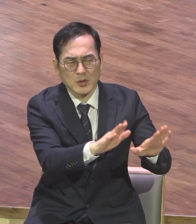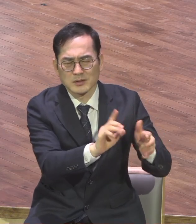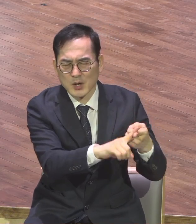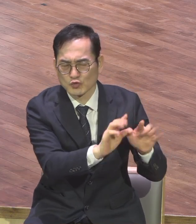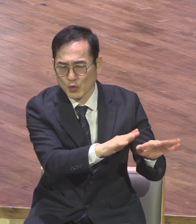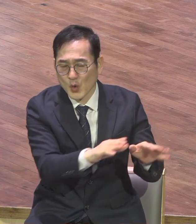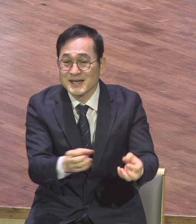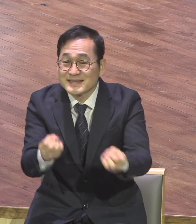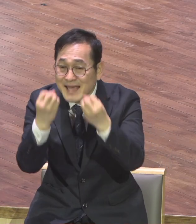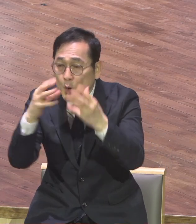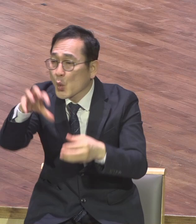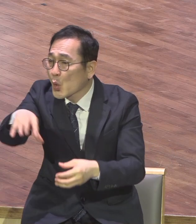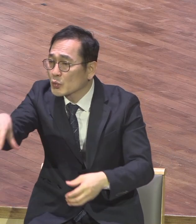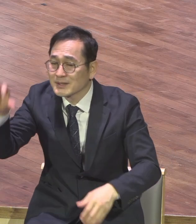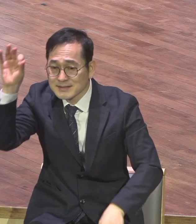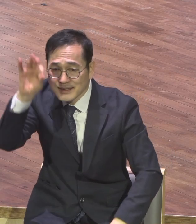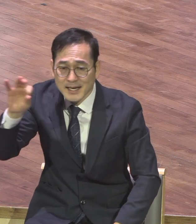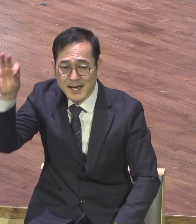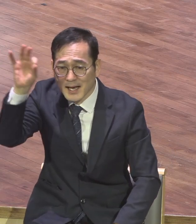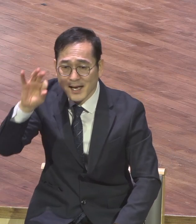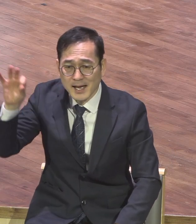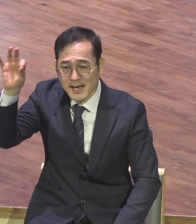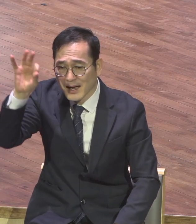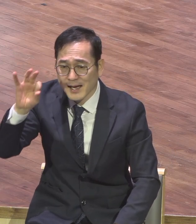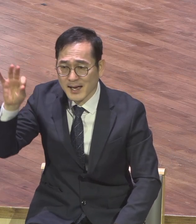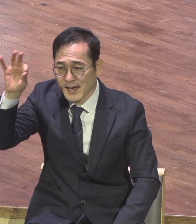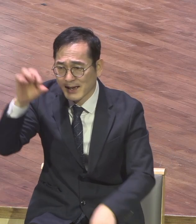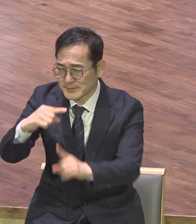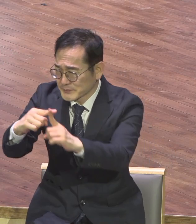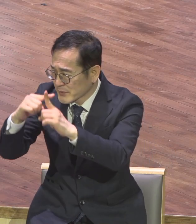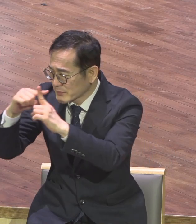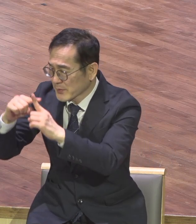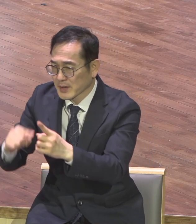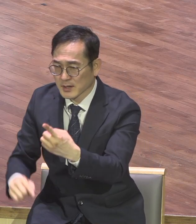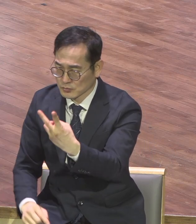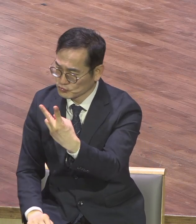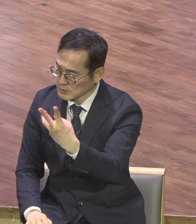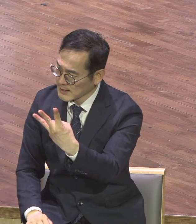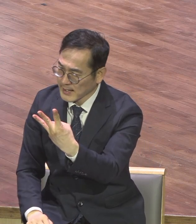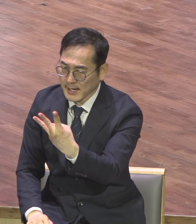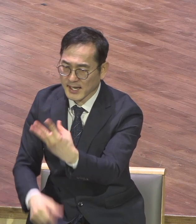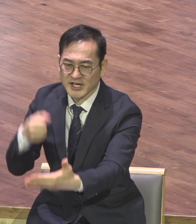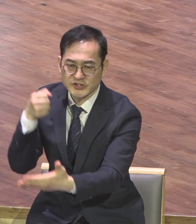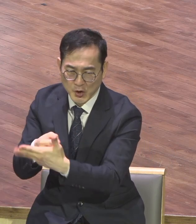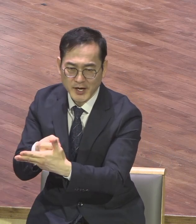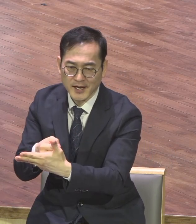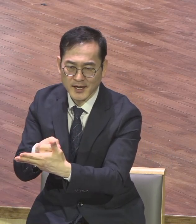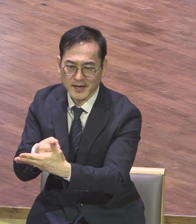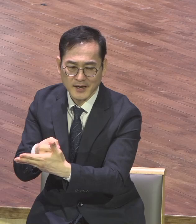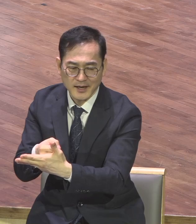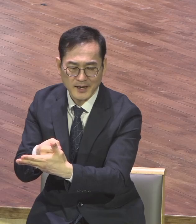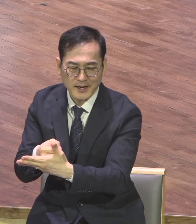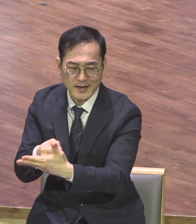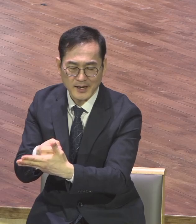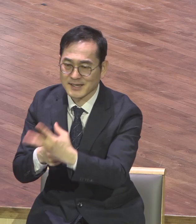열 수 있는 성교제를 타켓팅 표적화해서 그렇게 해서 내년에 최소 3개국